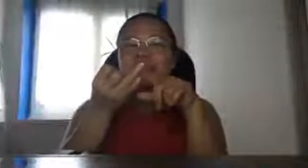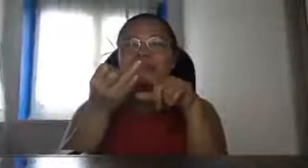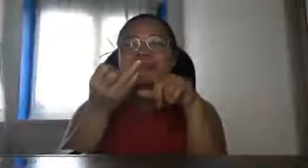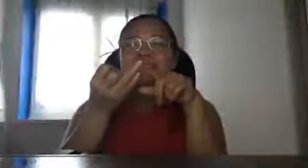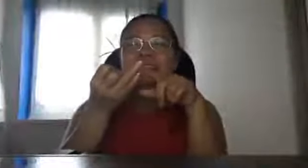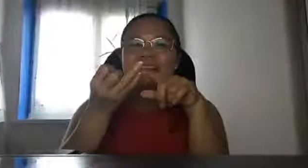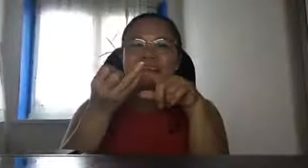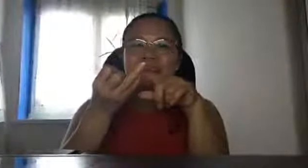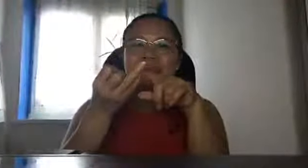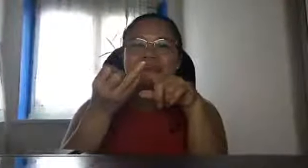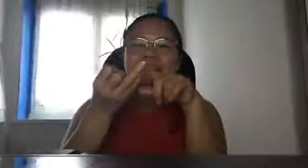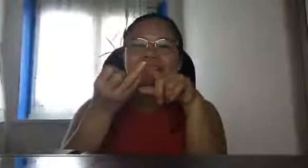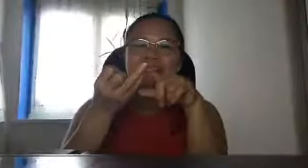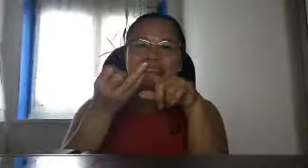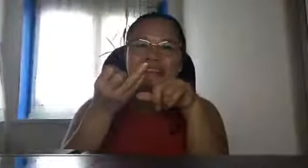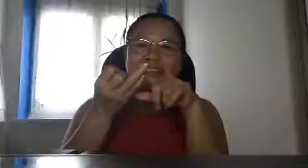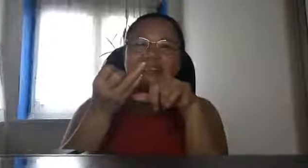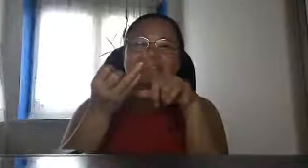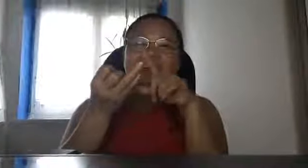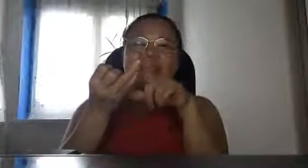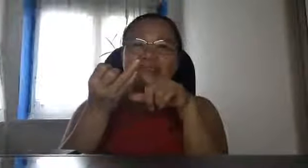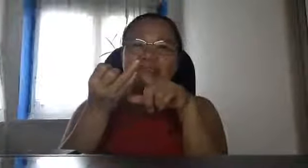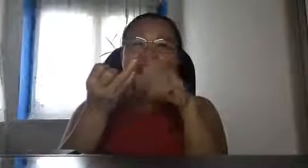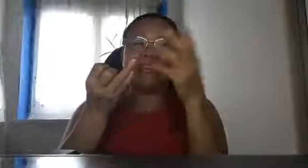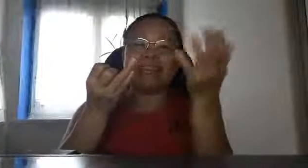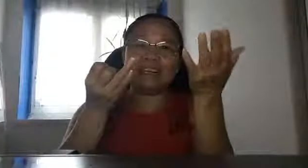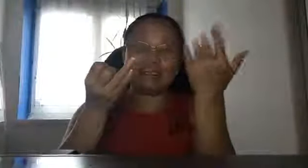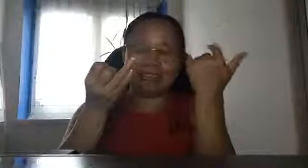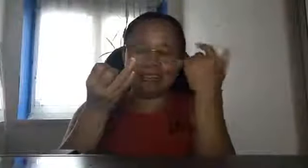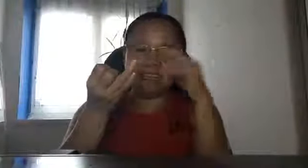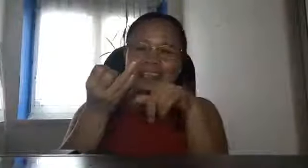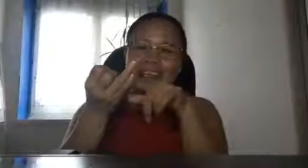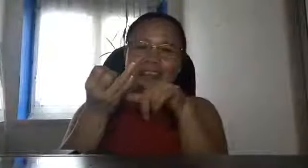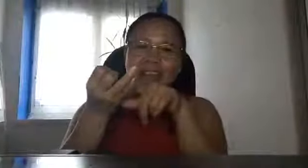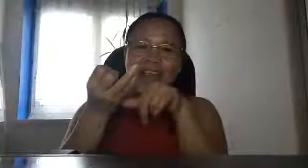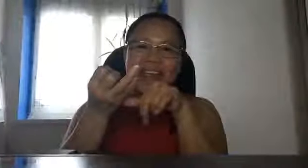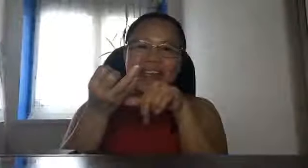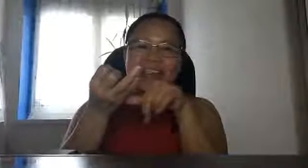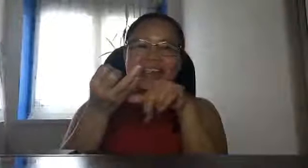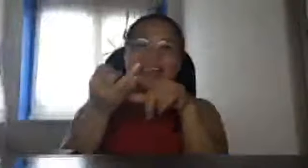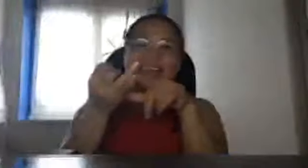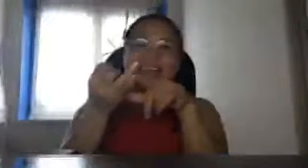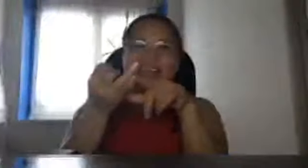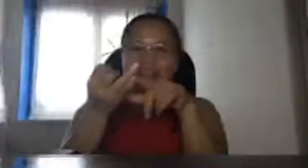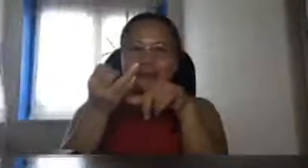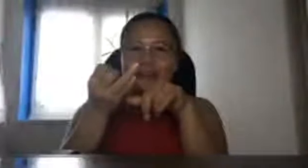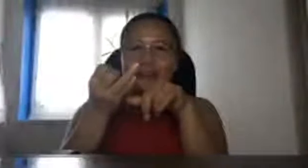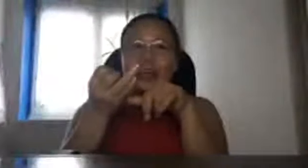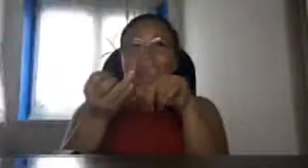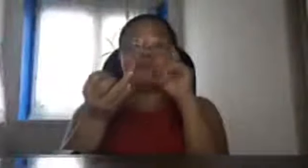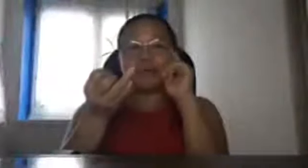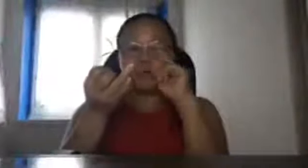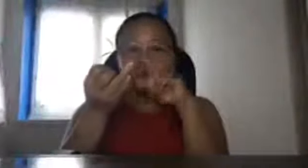ilang million na yun pinadala na ako ng cancellation letter diba so kung